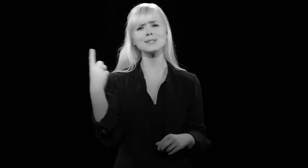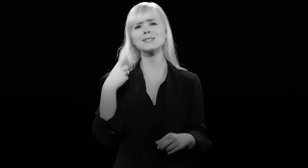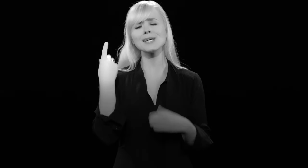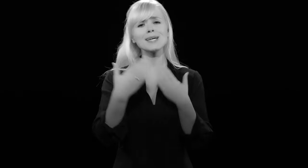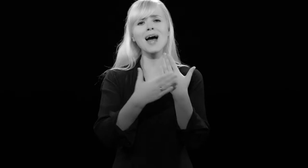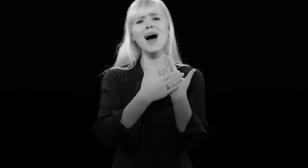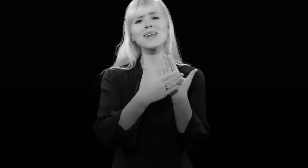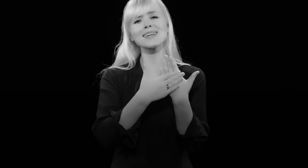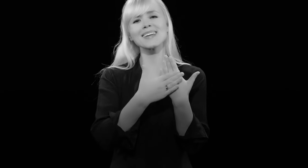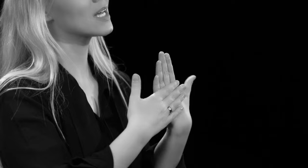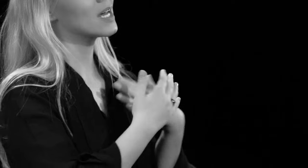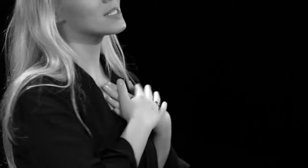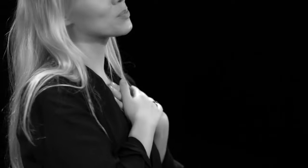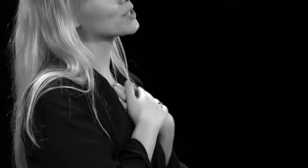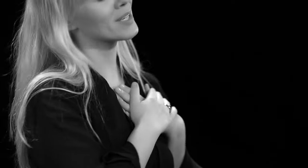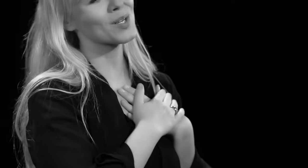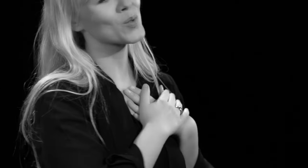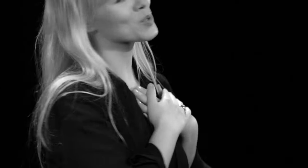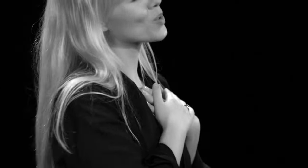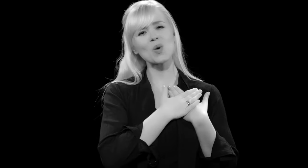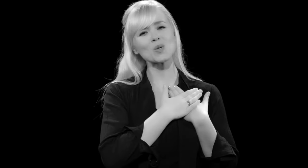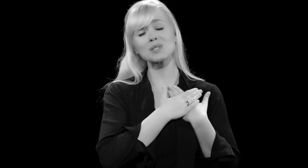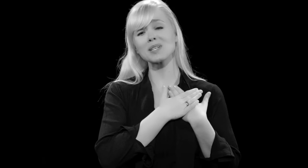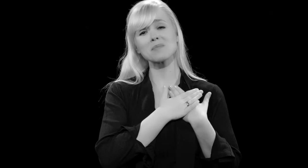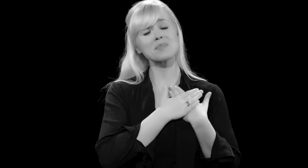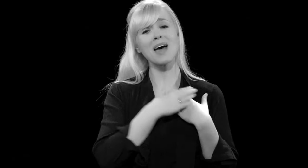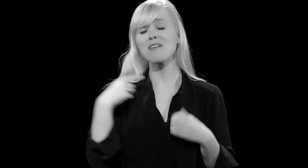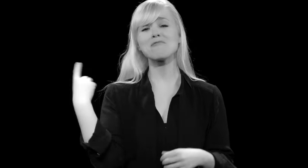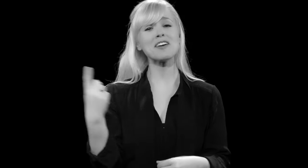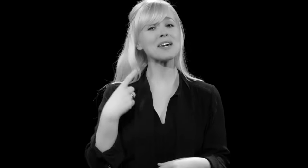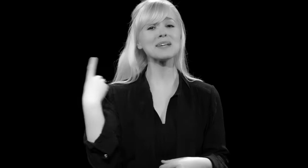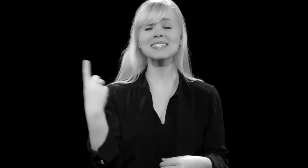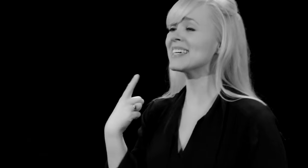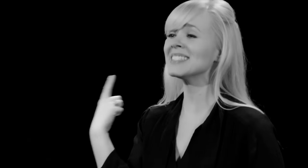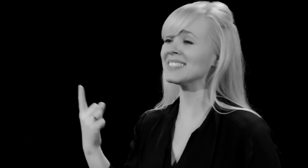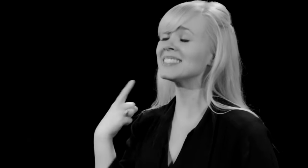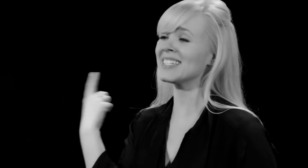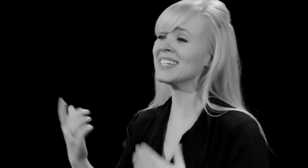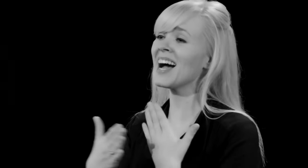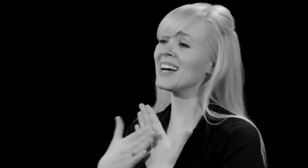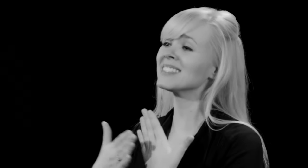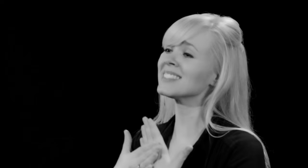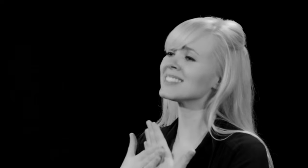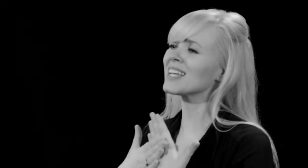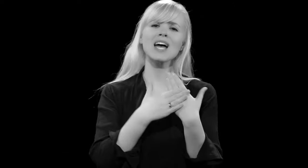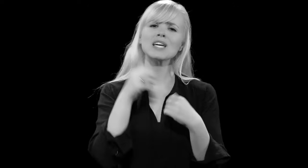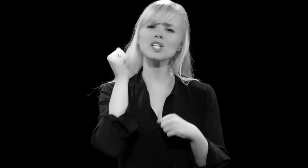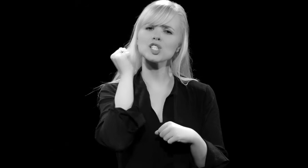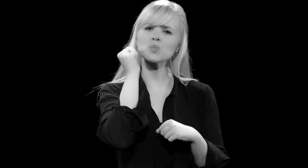die Hand, die bedingungslos lebt Wir sind die Hand, die das